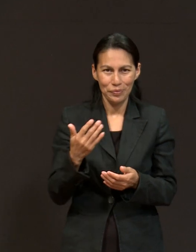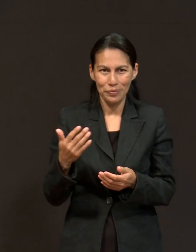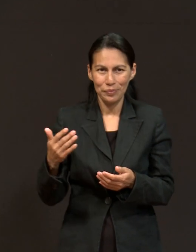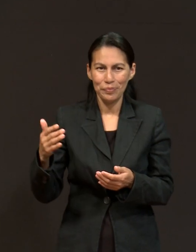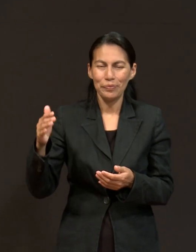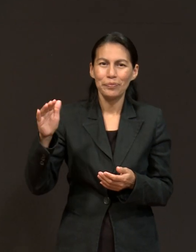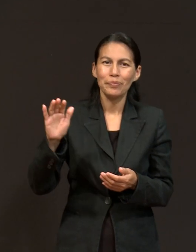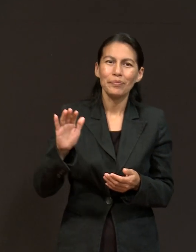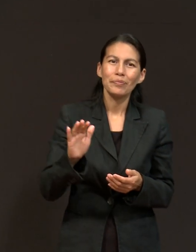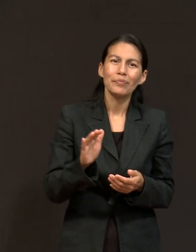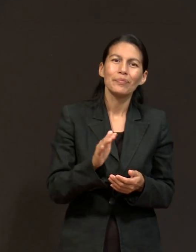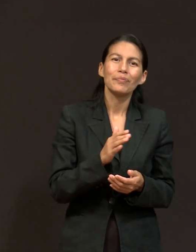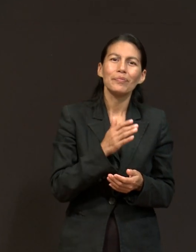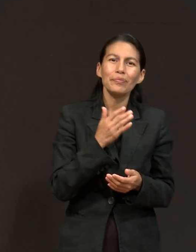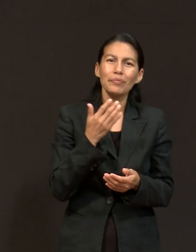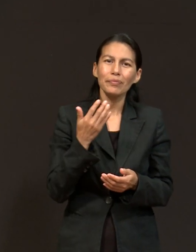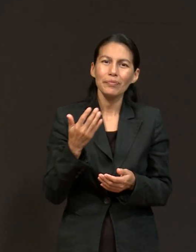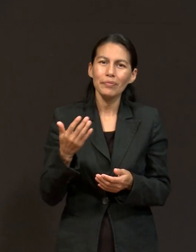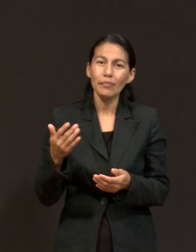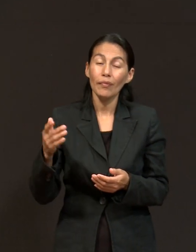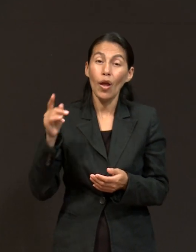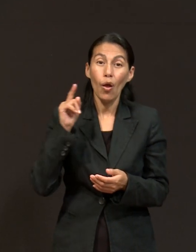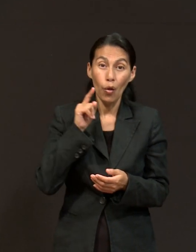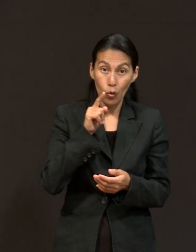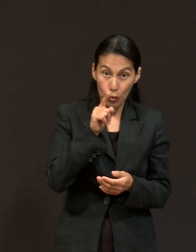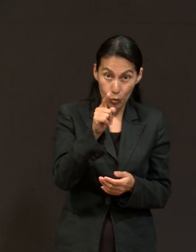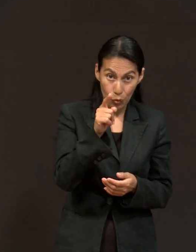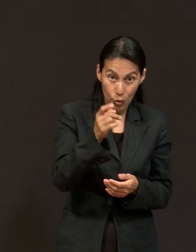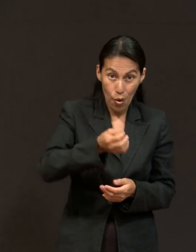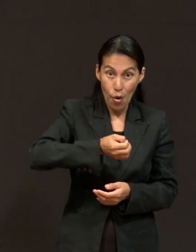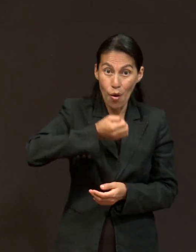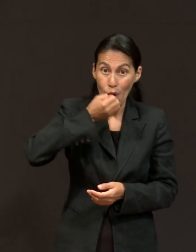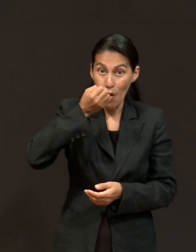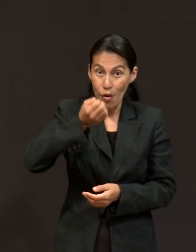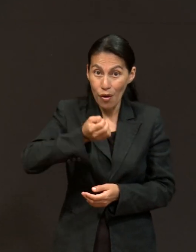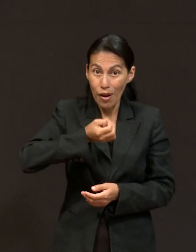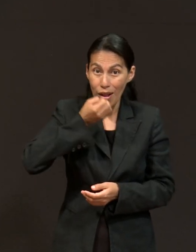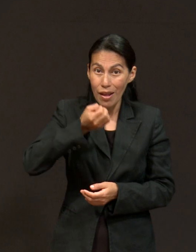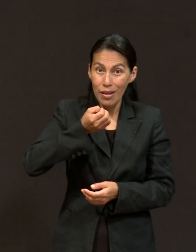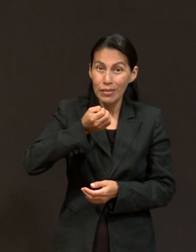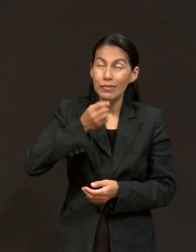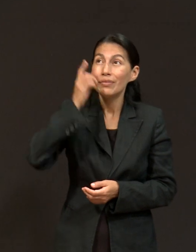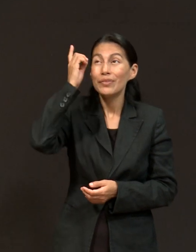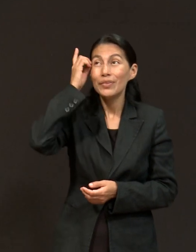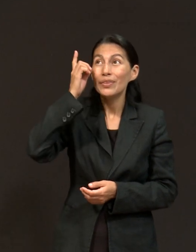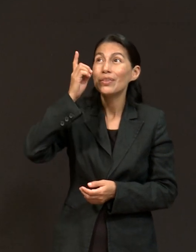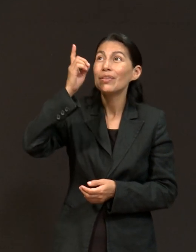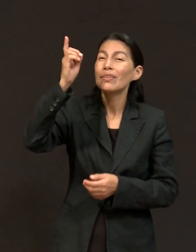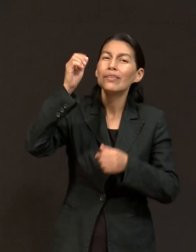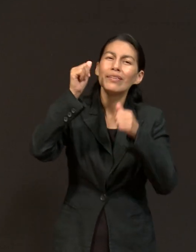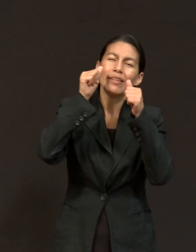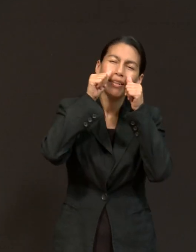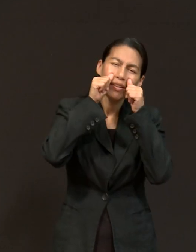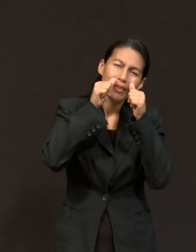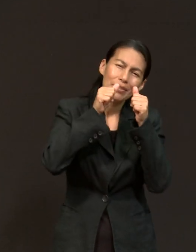Porque al orar estoy siempre escuchándote.